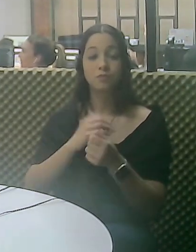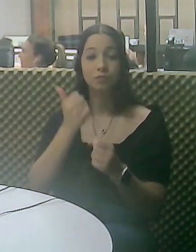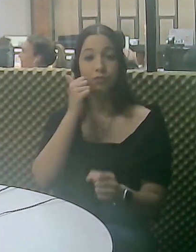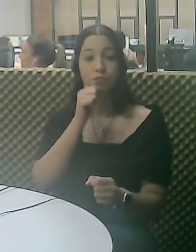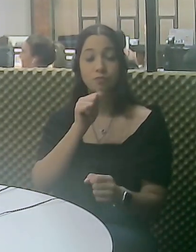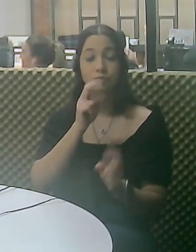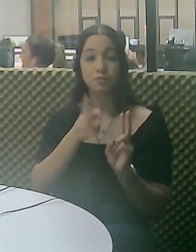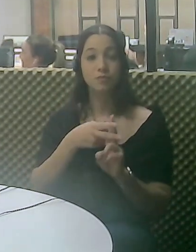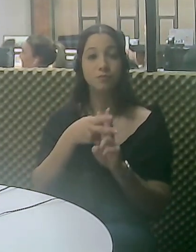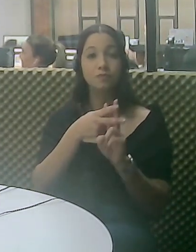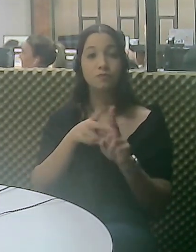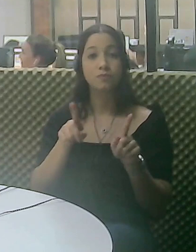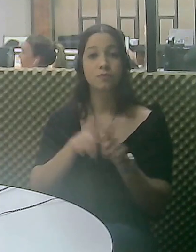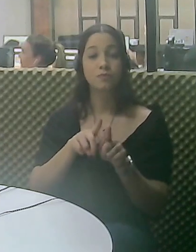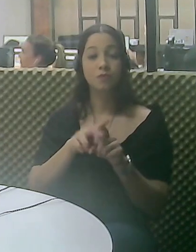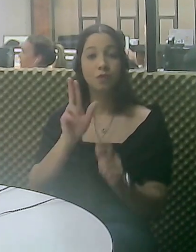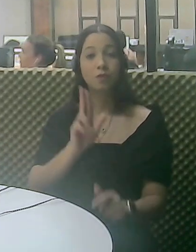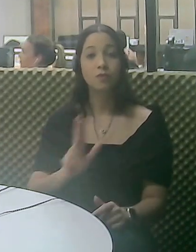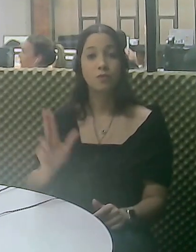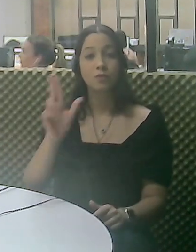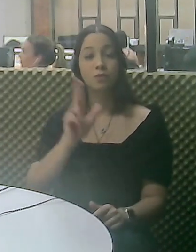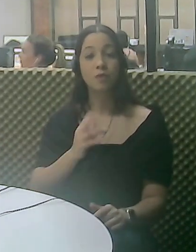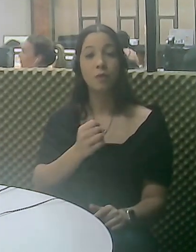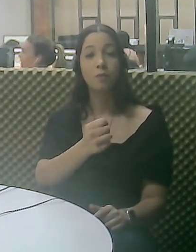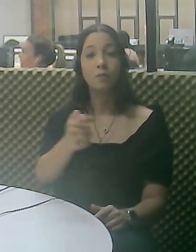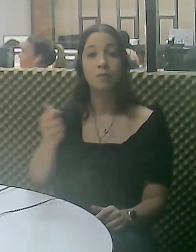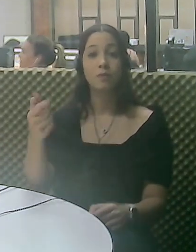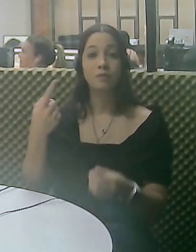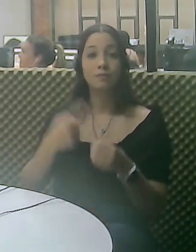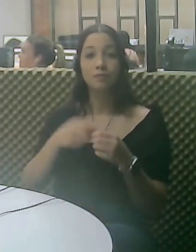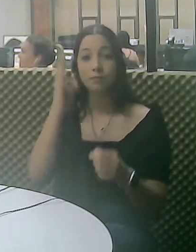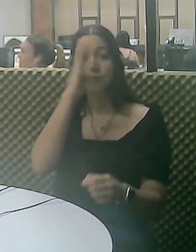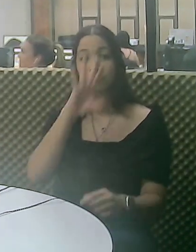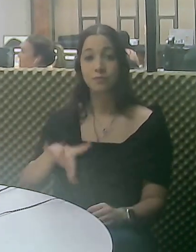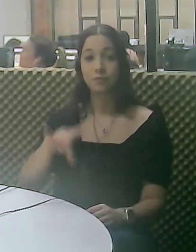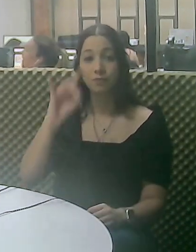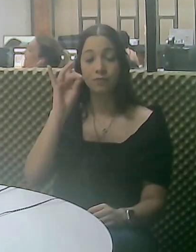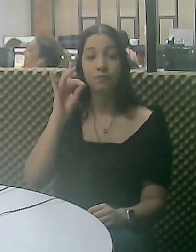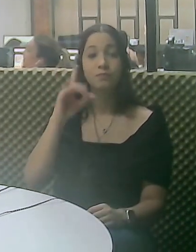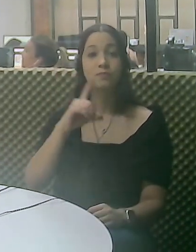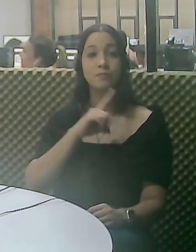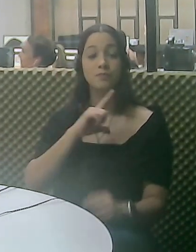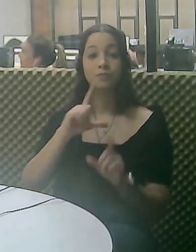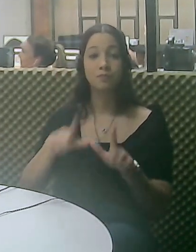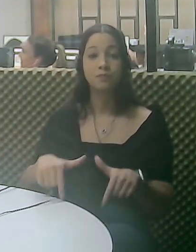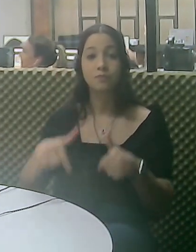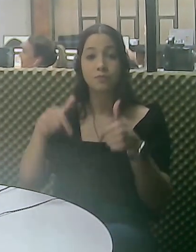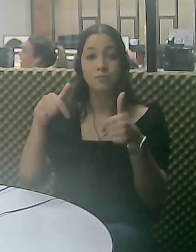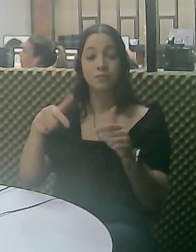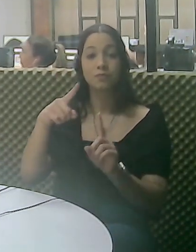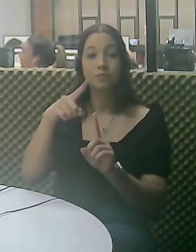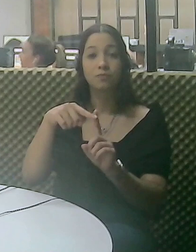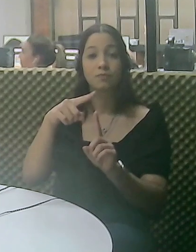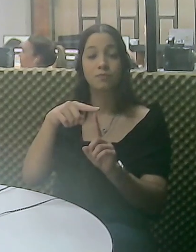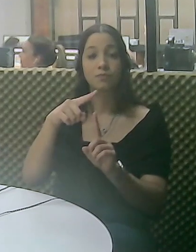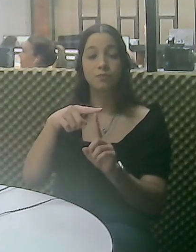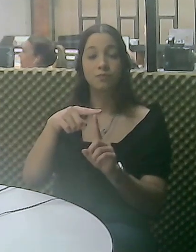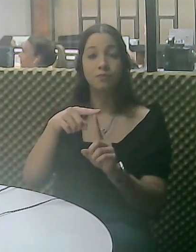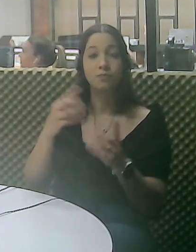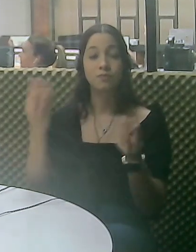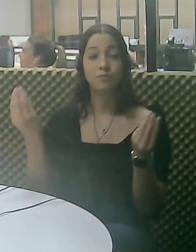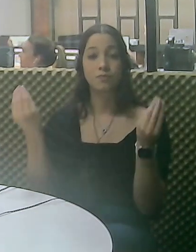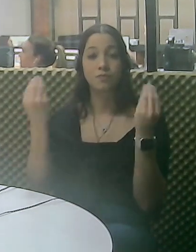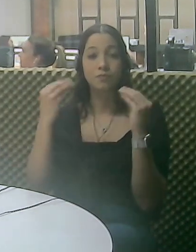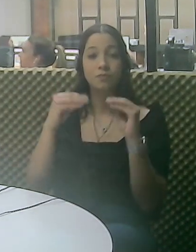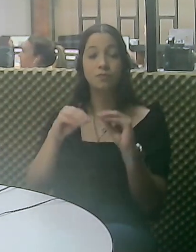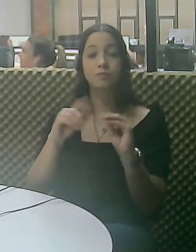qualificação e reintegração social das mulheres reclusas e posiciona Uberlândia entre as poucas cidades do Brasil a